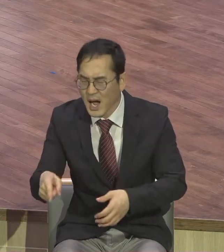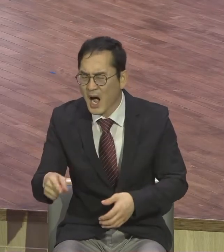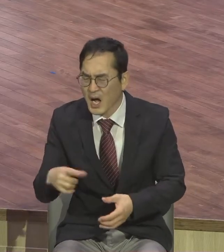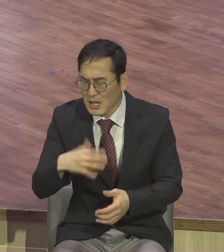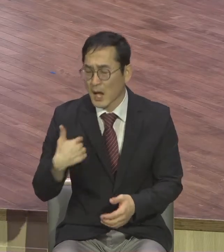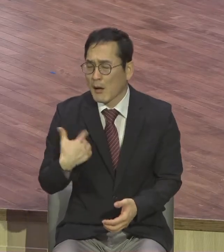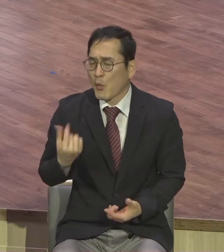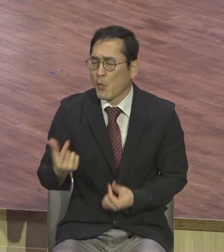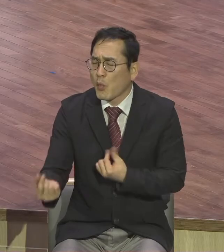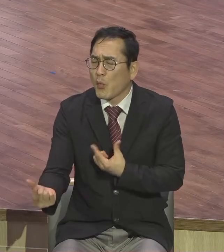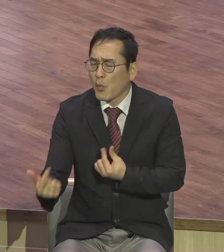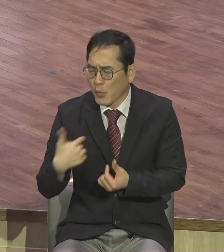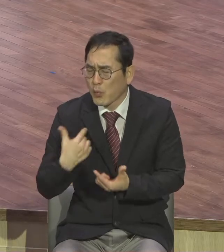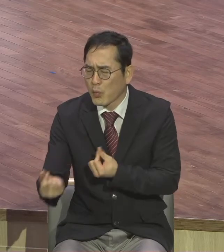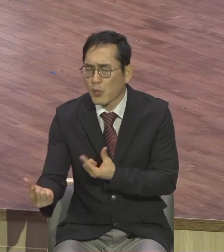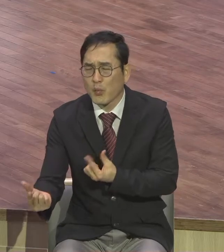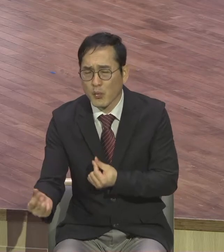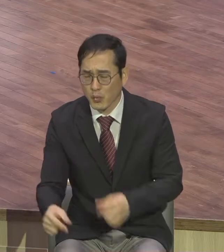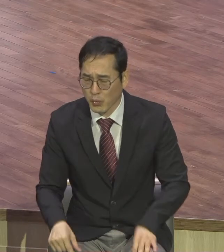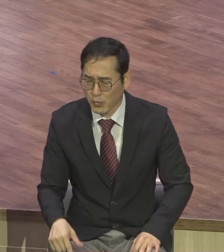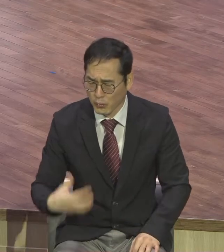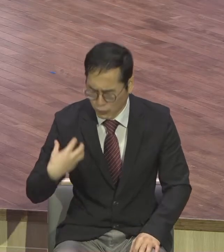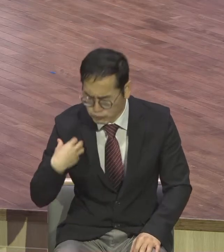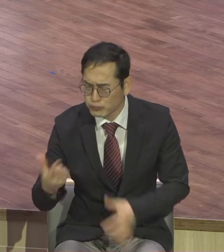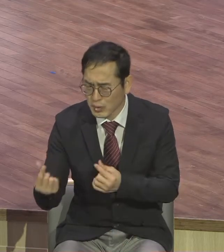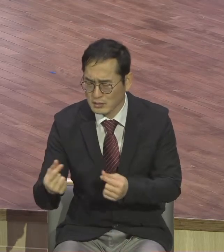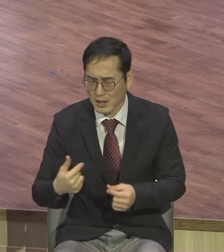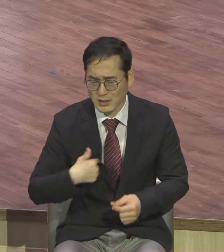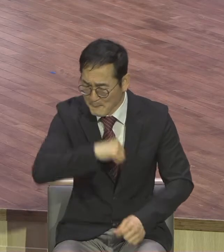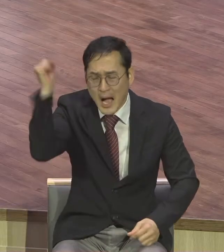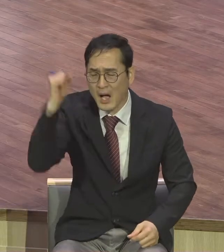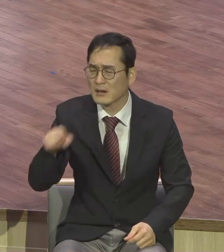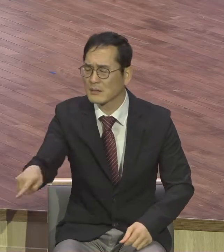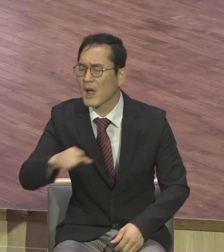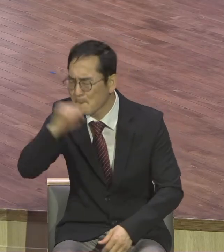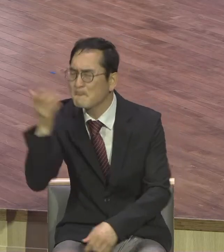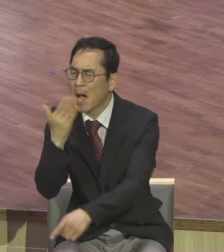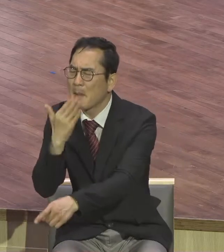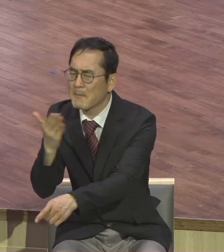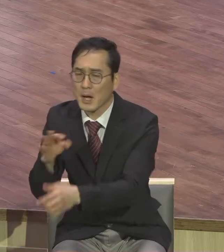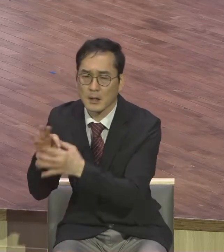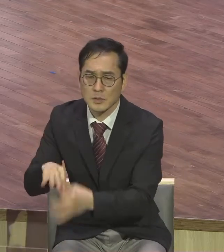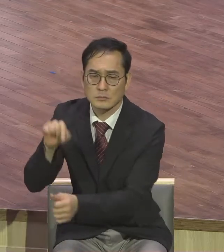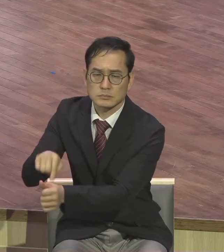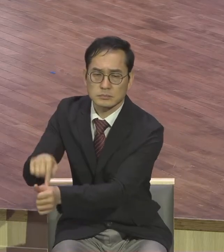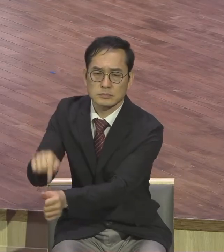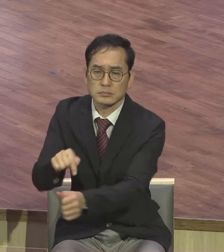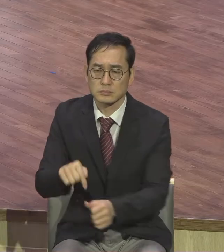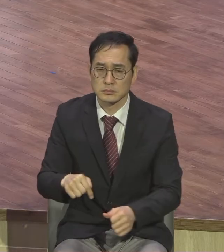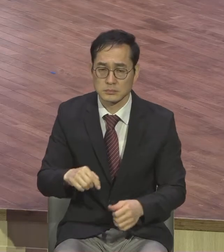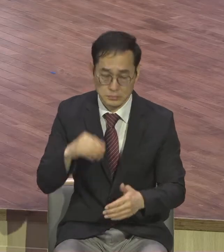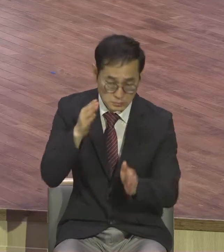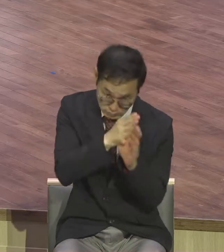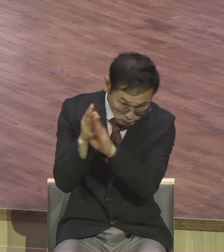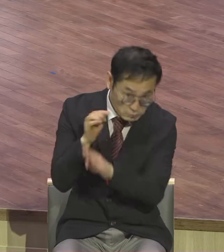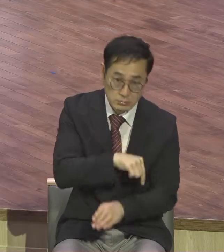그렇게 언급하고 있어요. 하나님의 이 말씀 본전은 제대로 깨닫지 못하고 뭡니까?